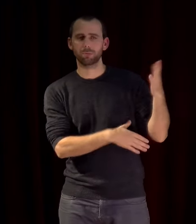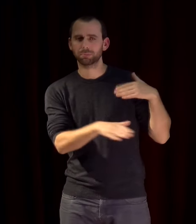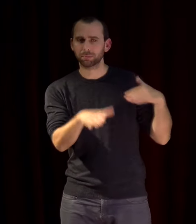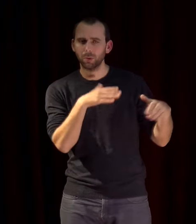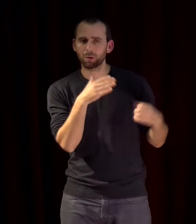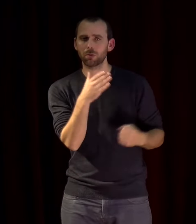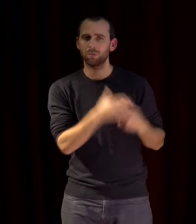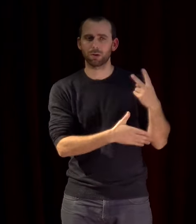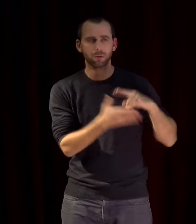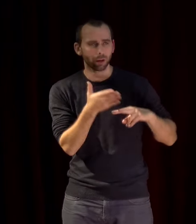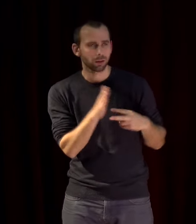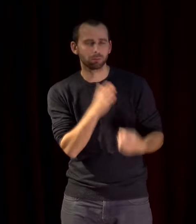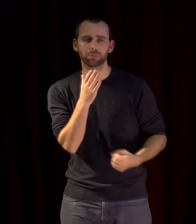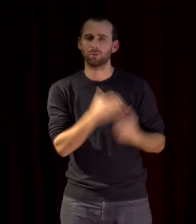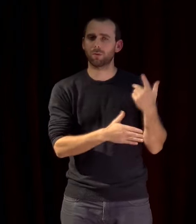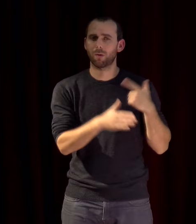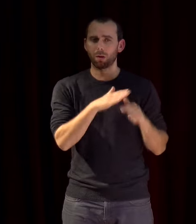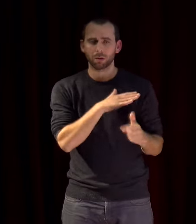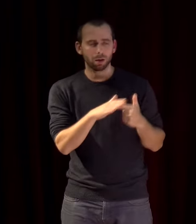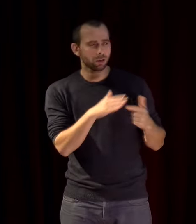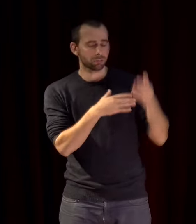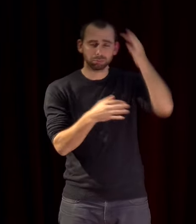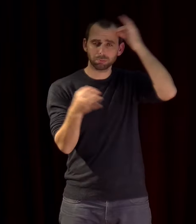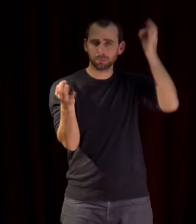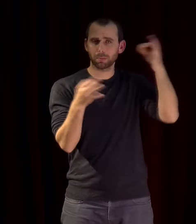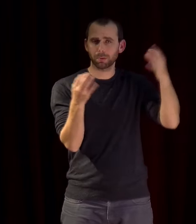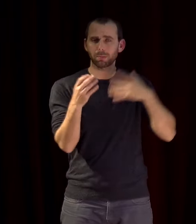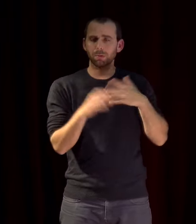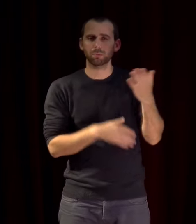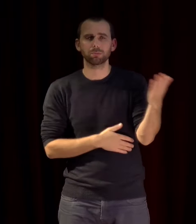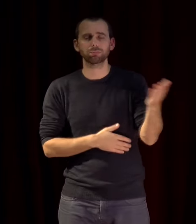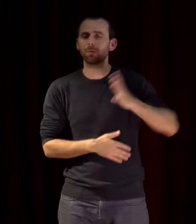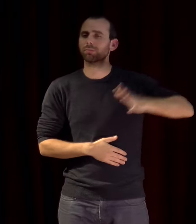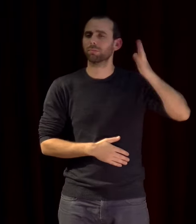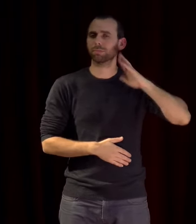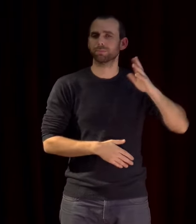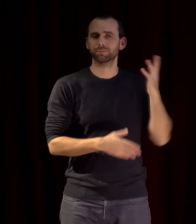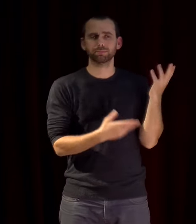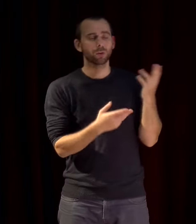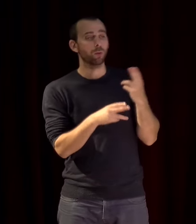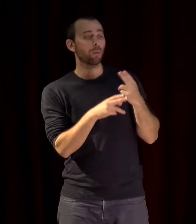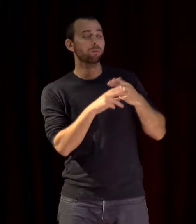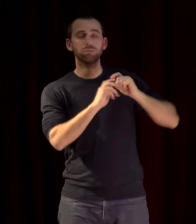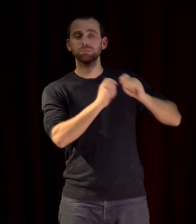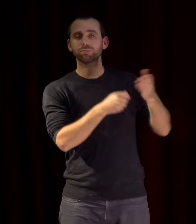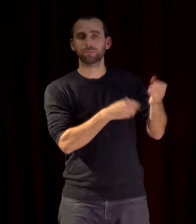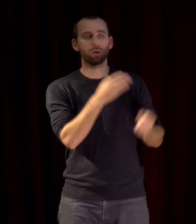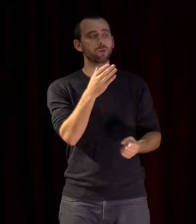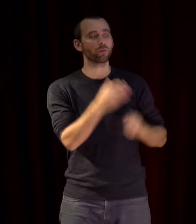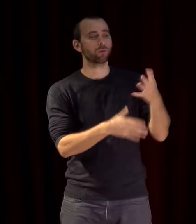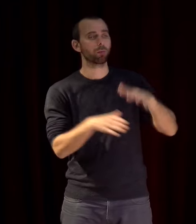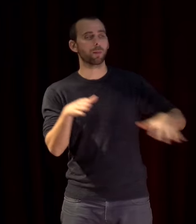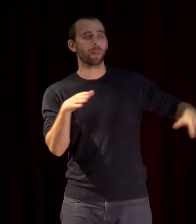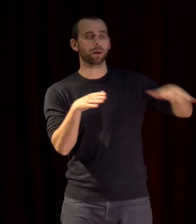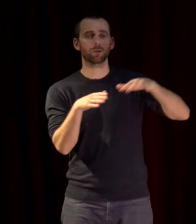de nouveaux langages on les a appelés une fois autrefois de nouveaux territoires de l'art qui